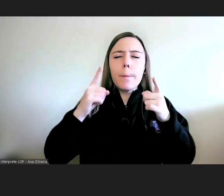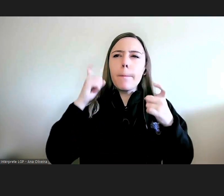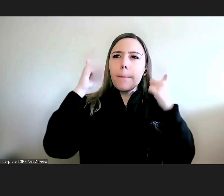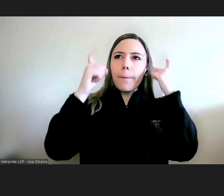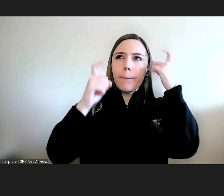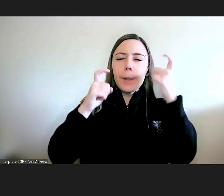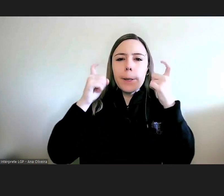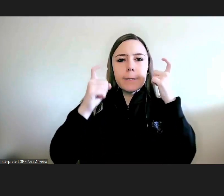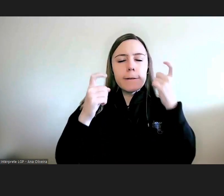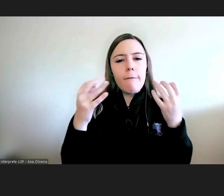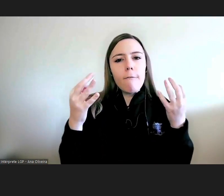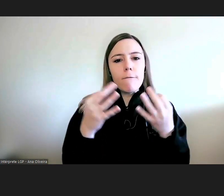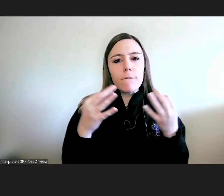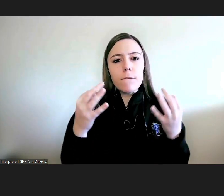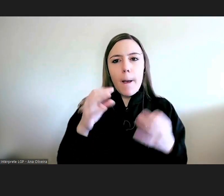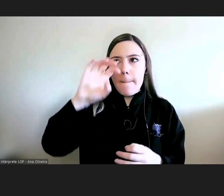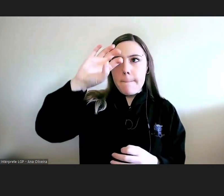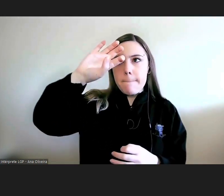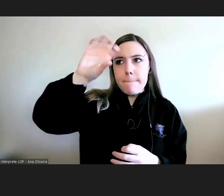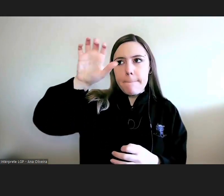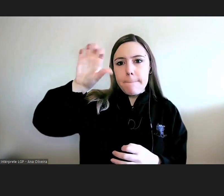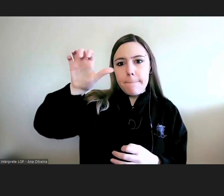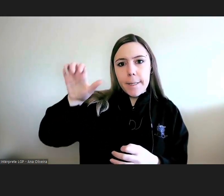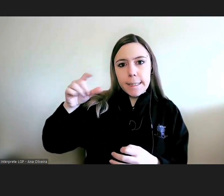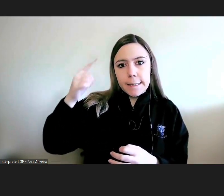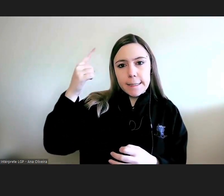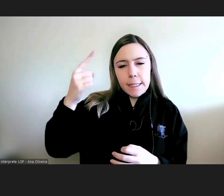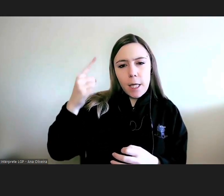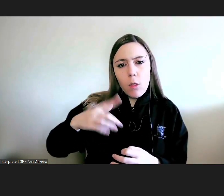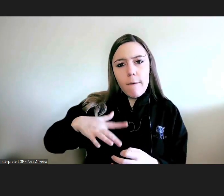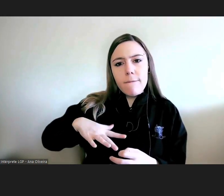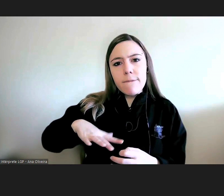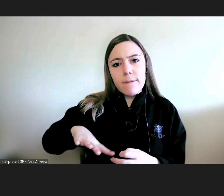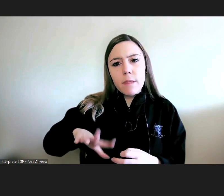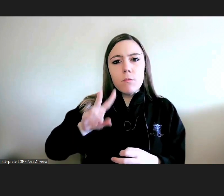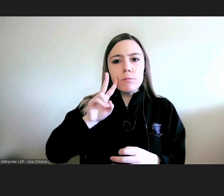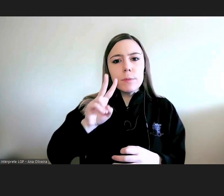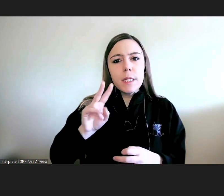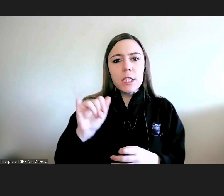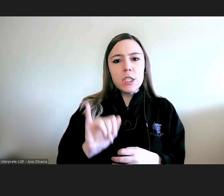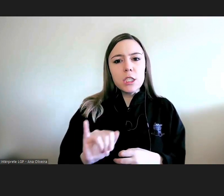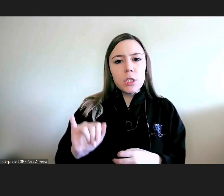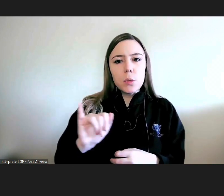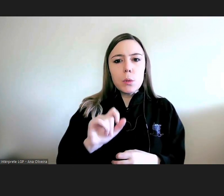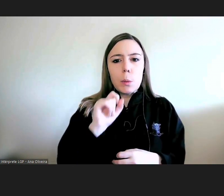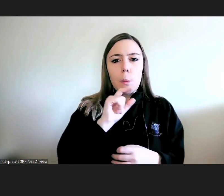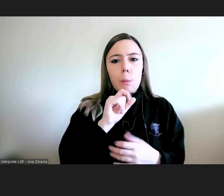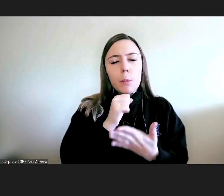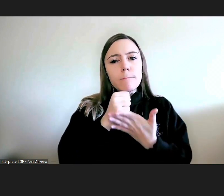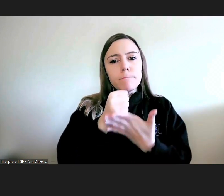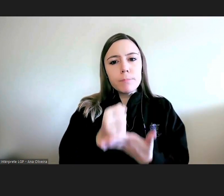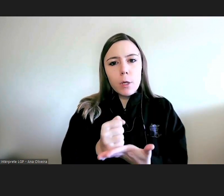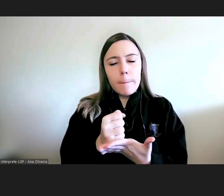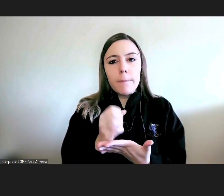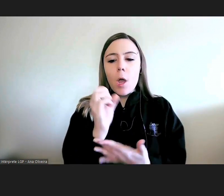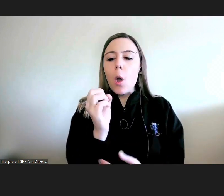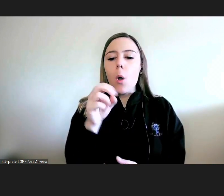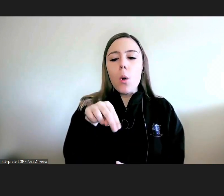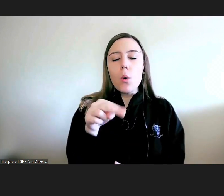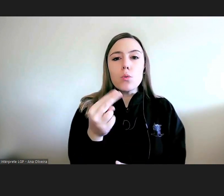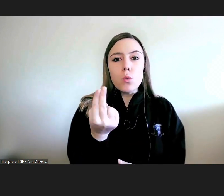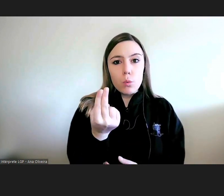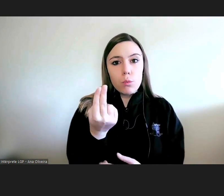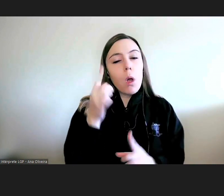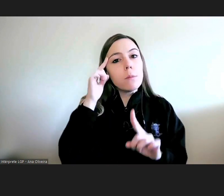em cada país, em si, instituições que pudessem colaborar e auxiliar a ONU na divulgação,